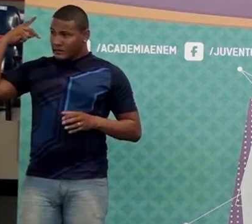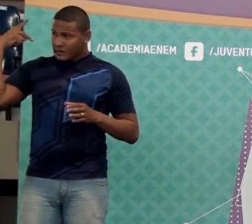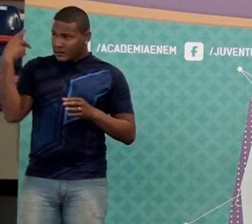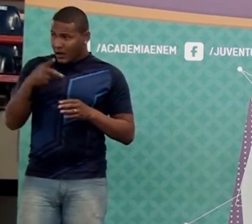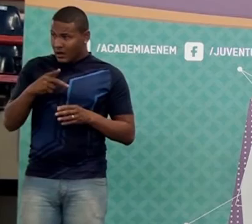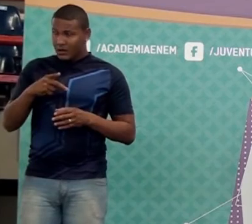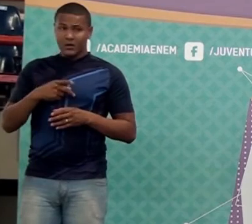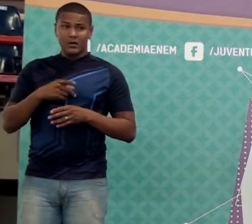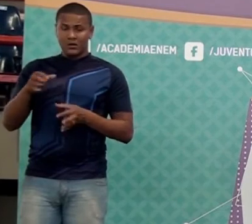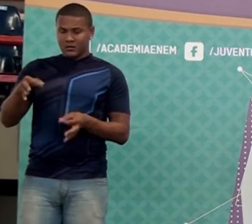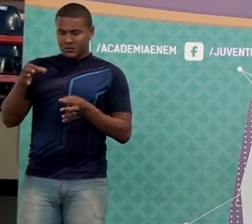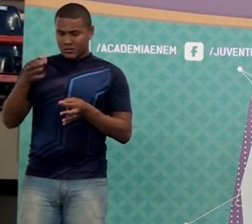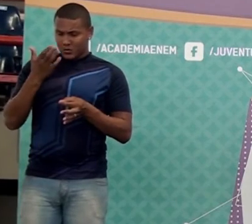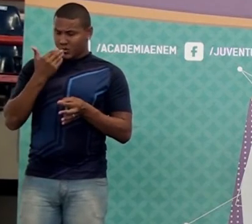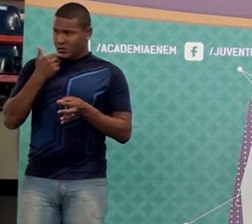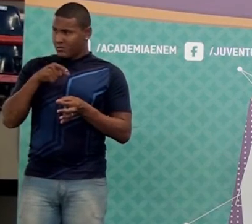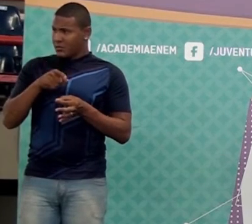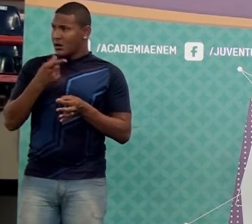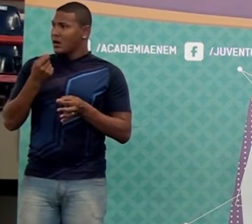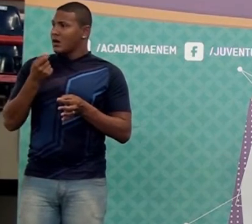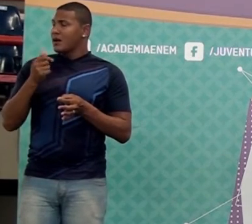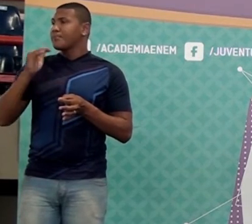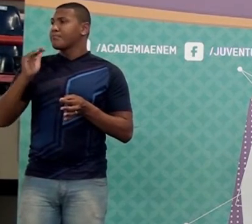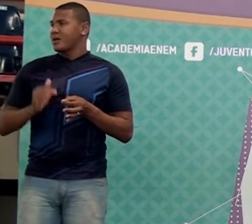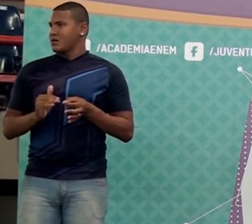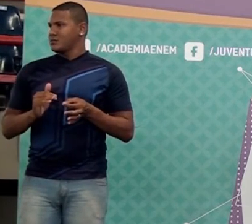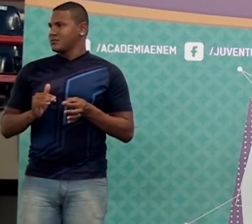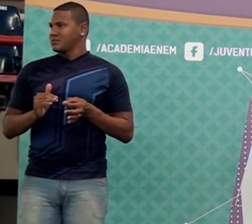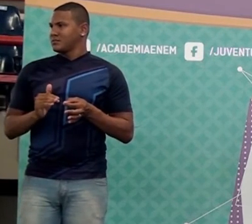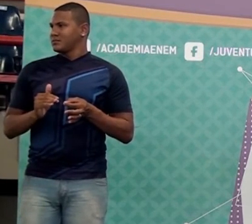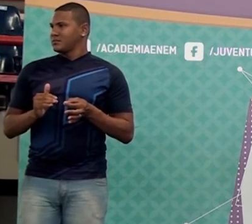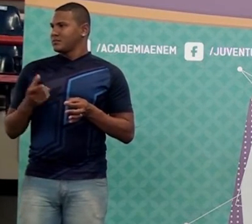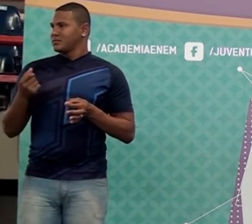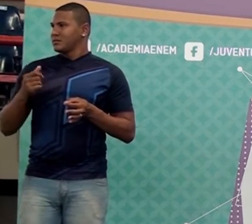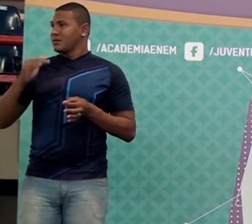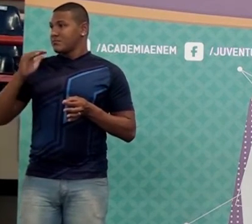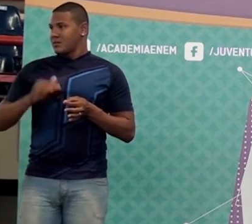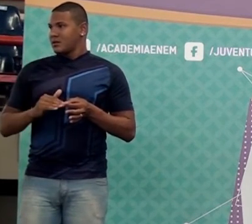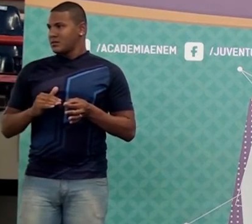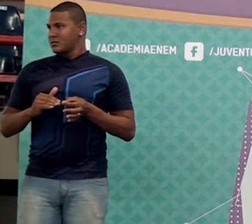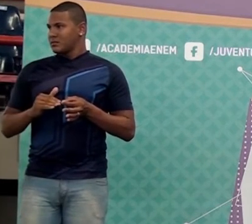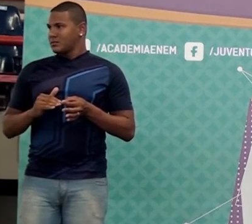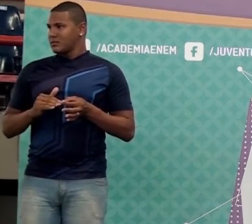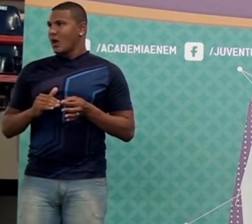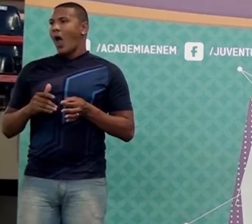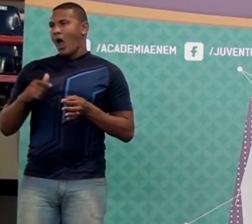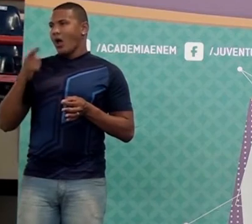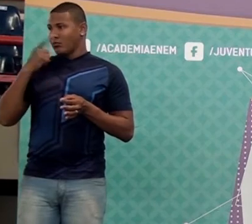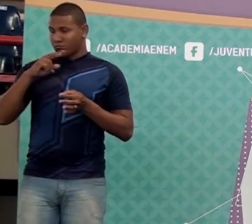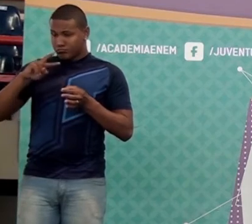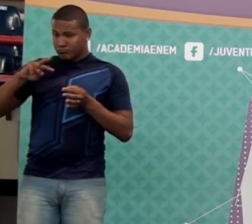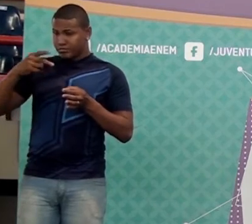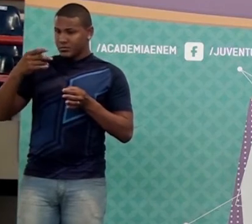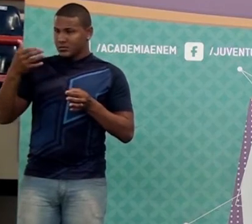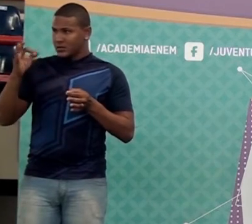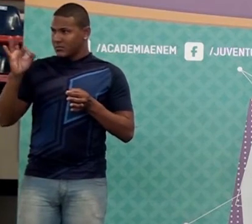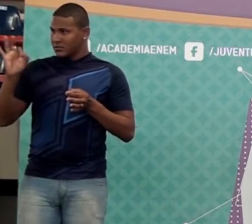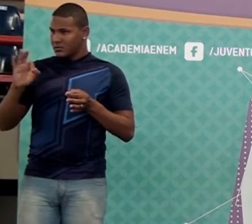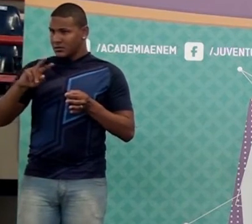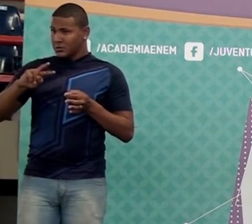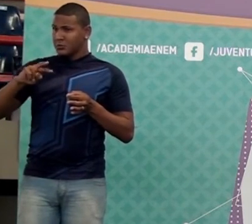é menor. Quando o garçom calculou 10%, foi em cima de um valor menor. Aí chegou em 52,80. Se eu quiser desfazer,